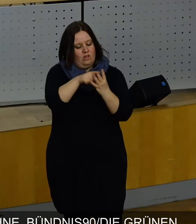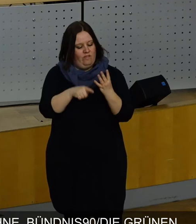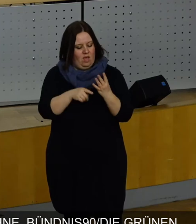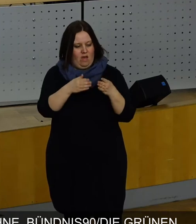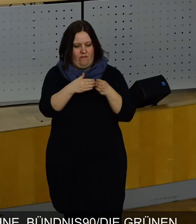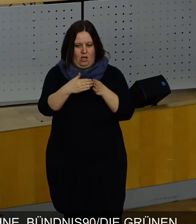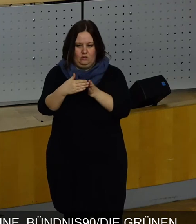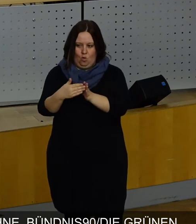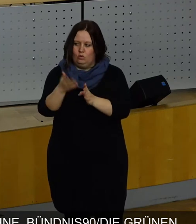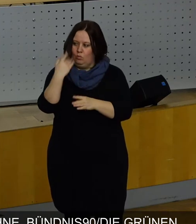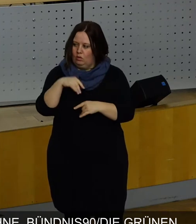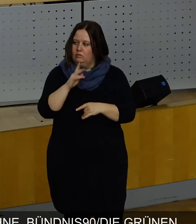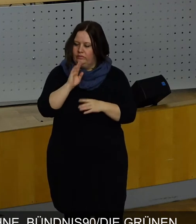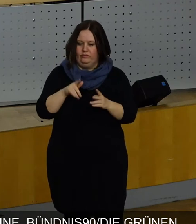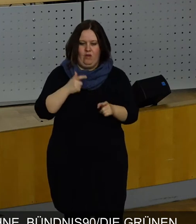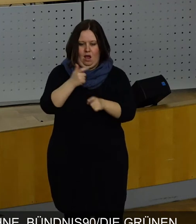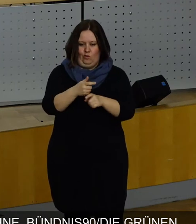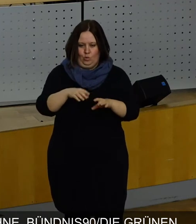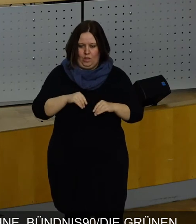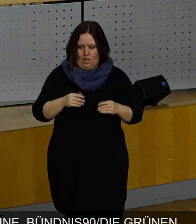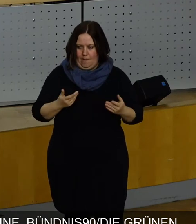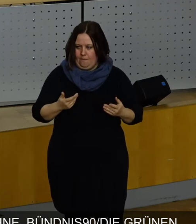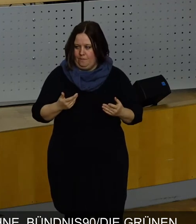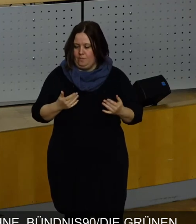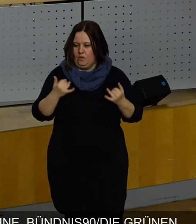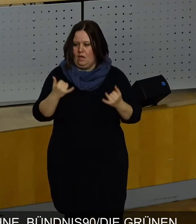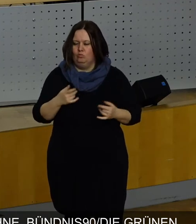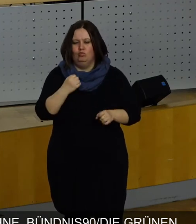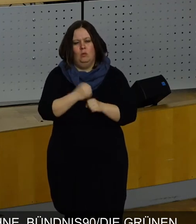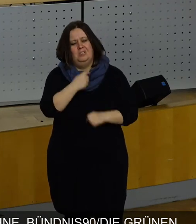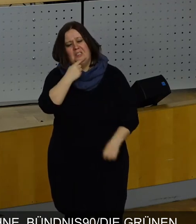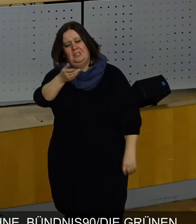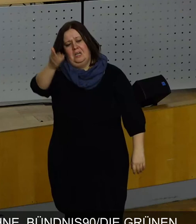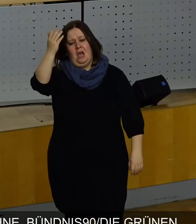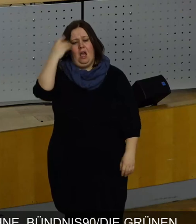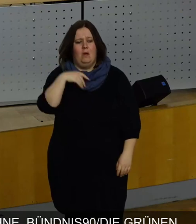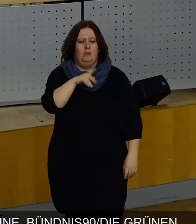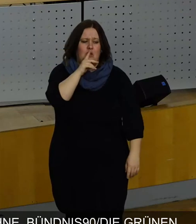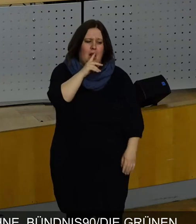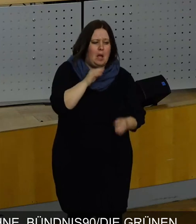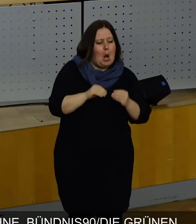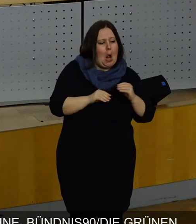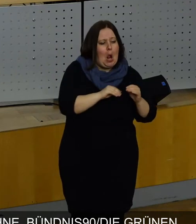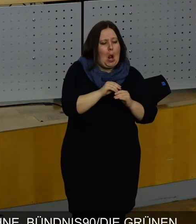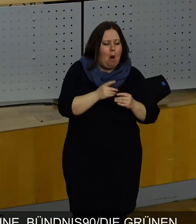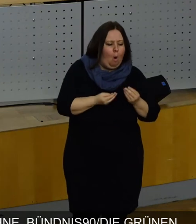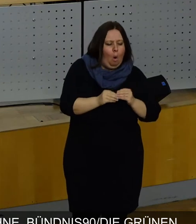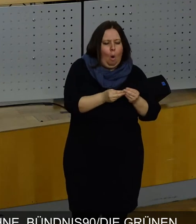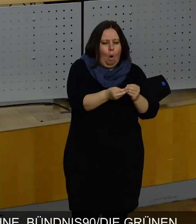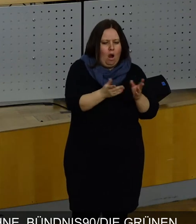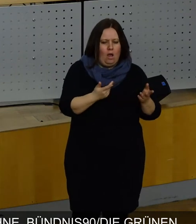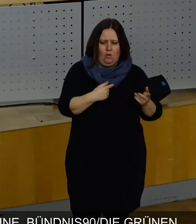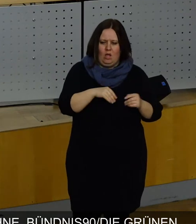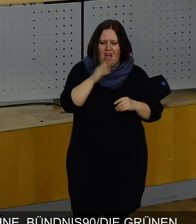Fraktionen haben sich dieser Verantwortung gestellt. Jetzt wurde immer gesagt, ihr habt ja im stillen Kämmerlein gekungelt und dann